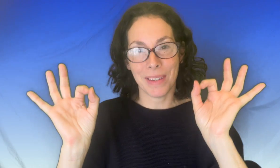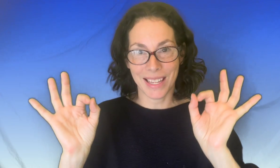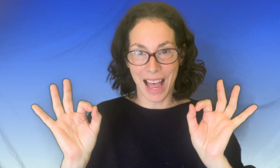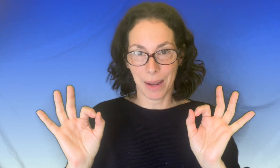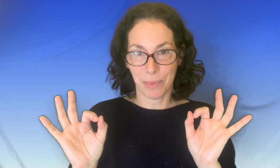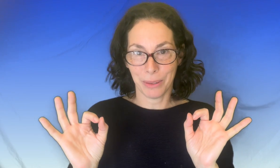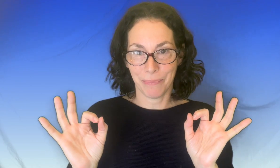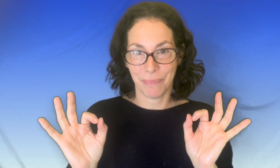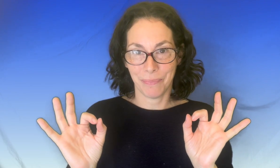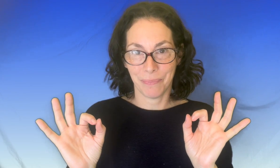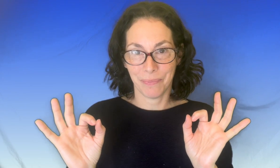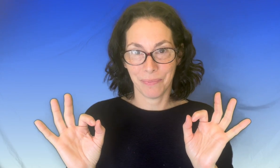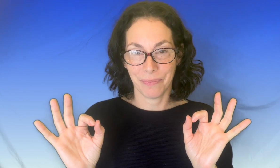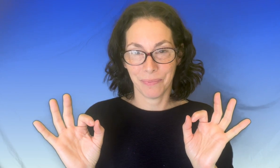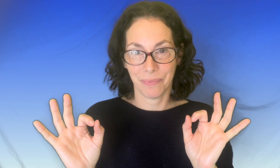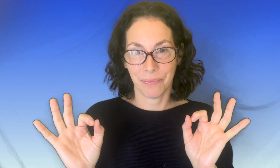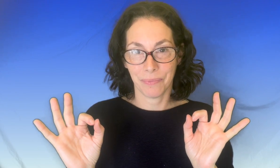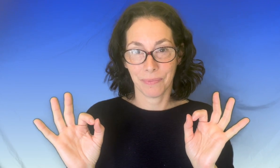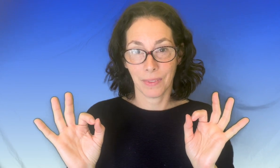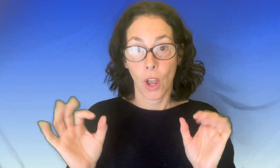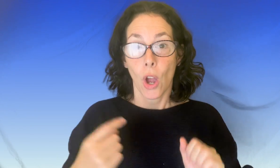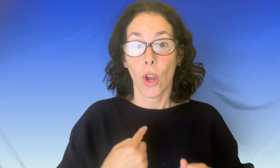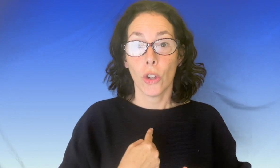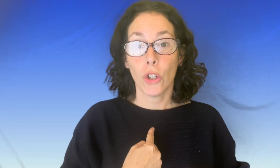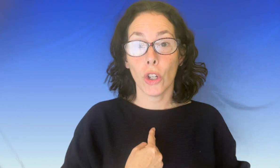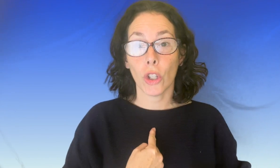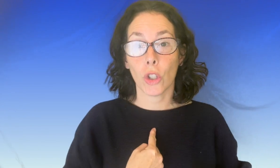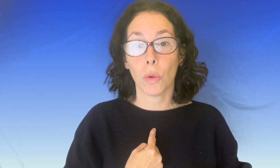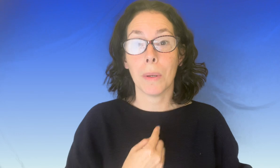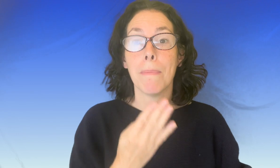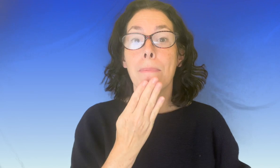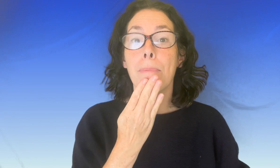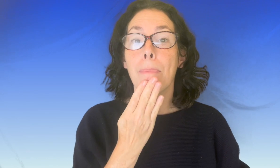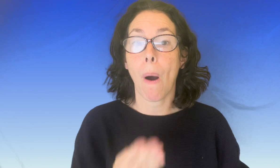je suis bon